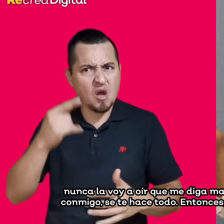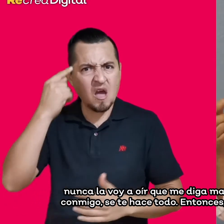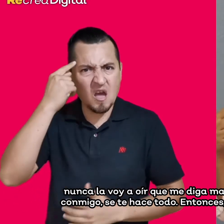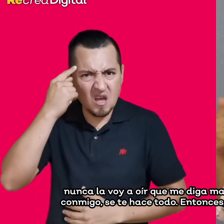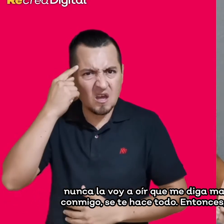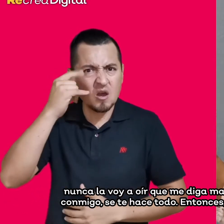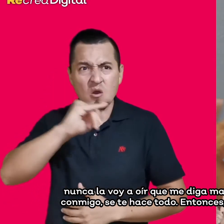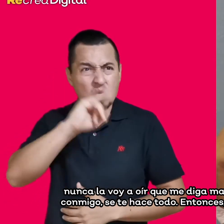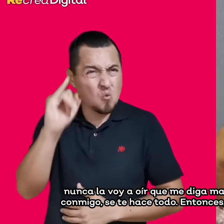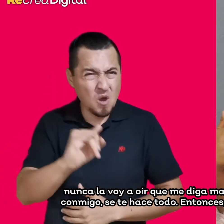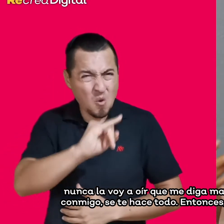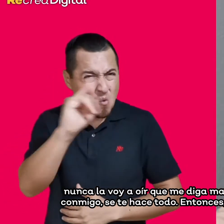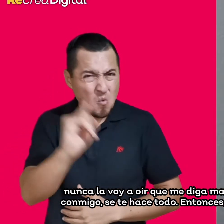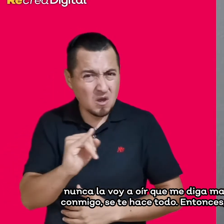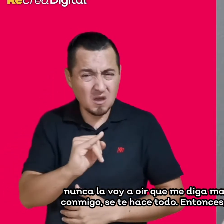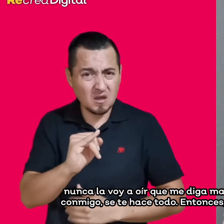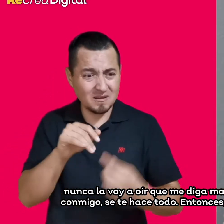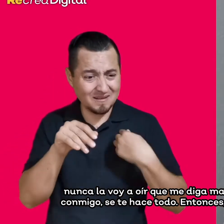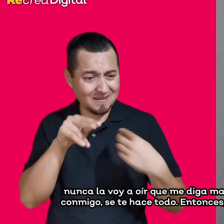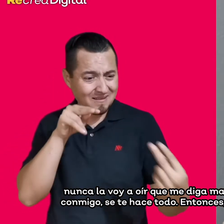platicar conmigo,